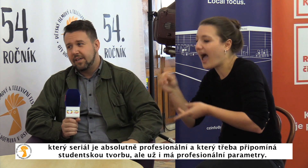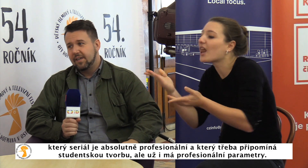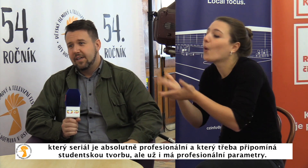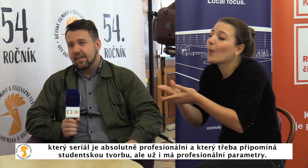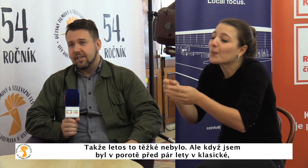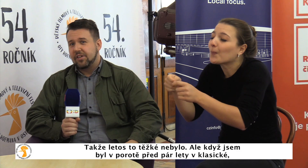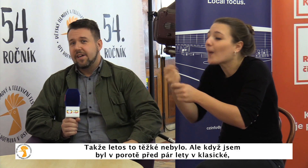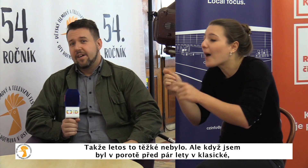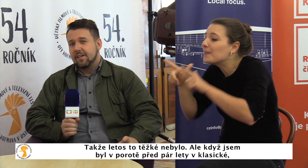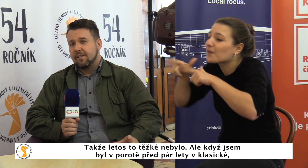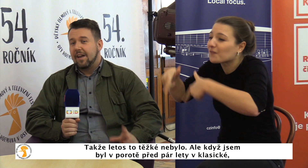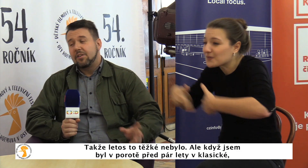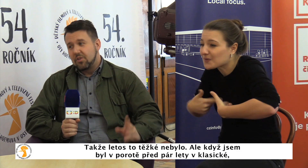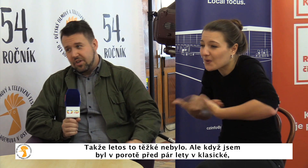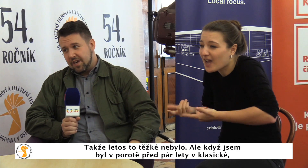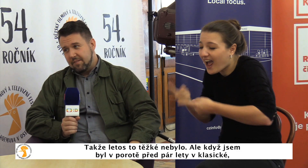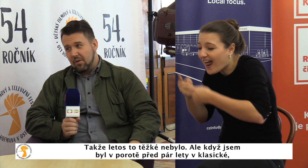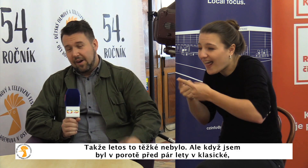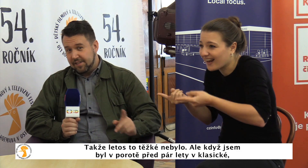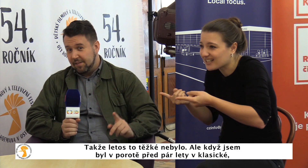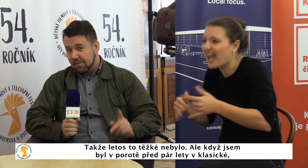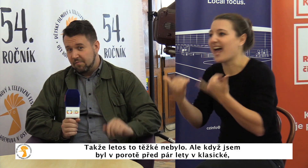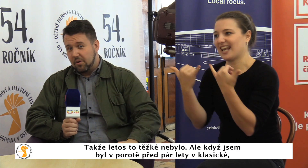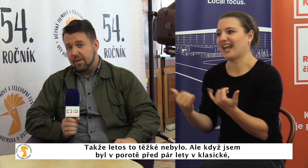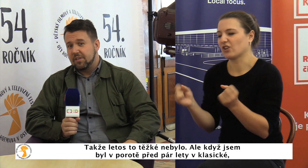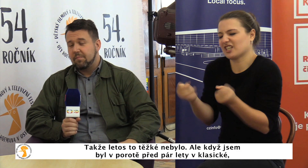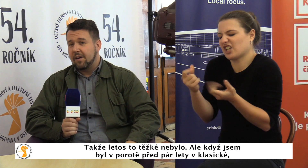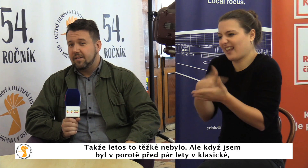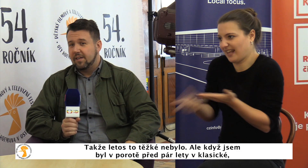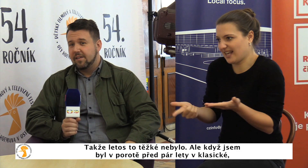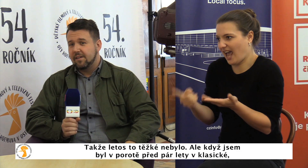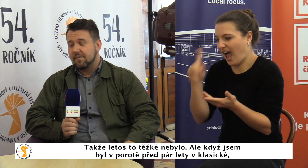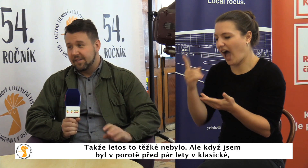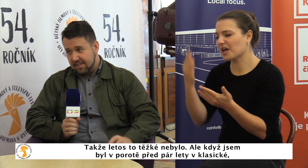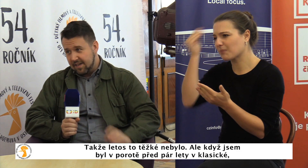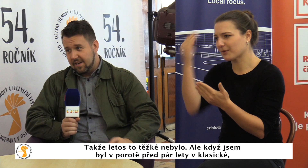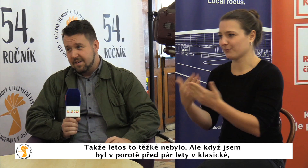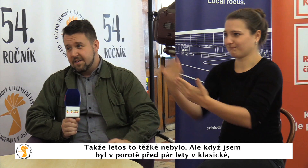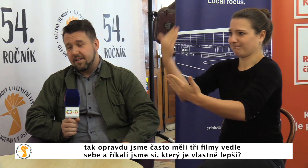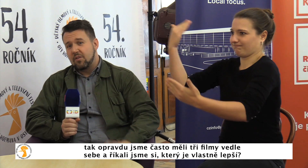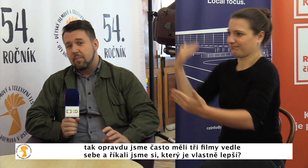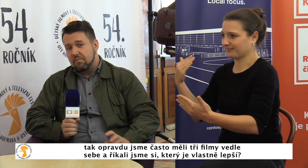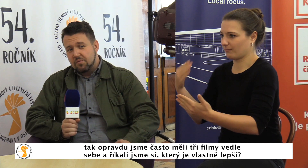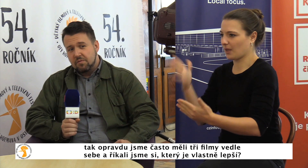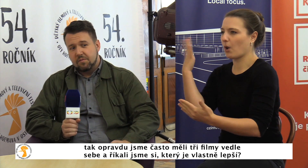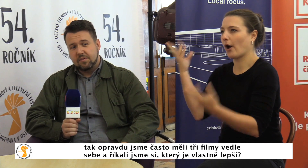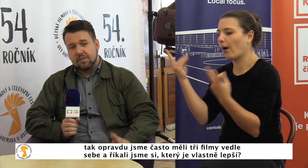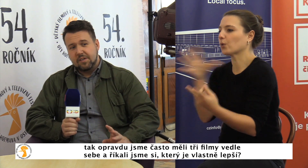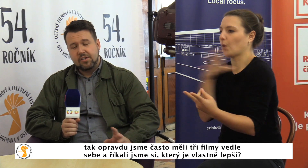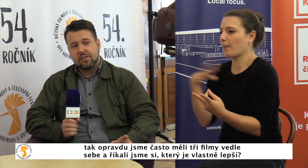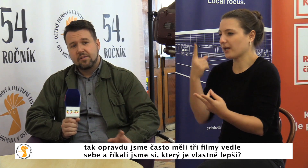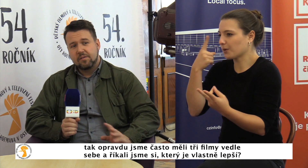parametry. Takže letos to těžké nebylo. Ale když jsem byl v porotě před pár lety v klasické, tak opravdu